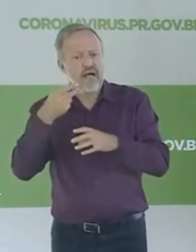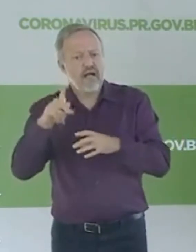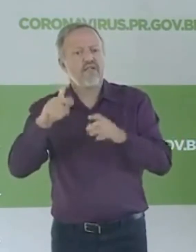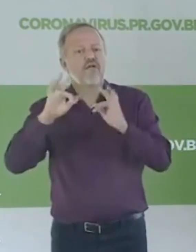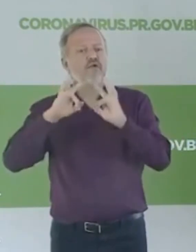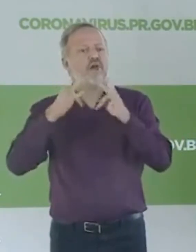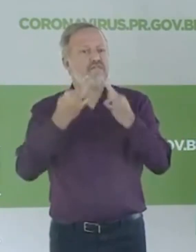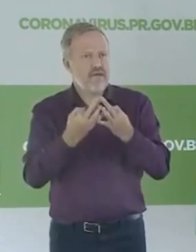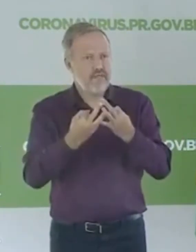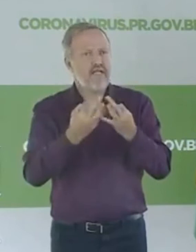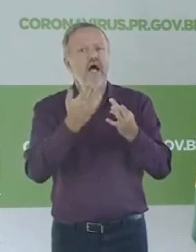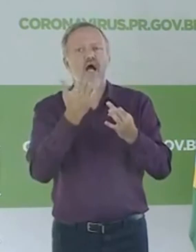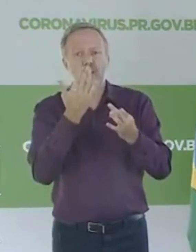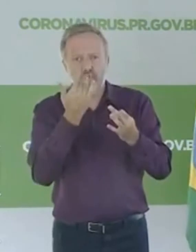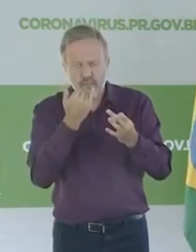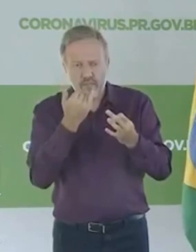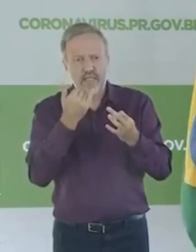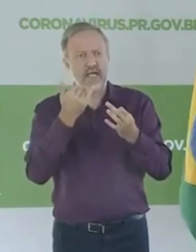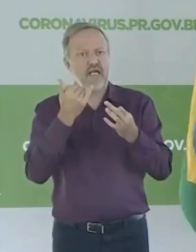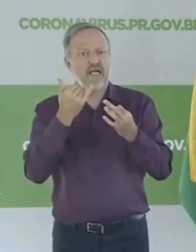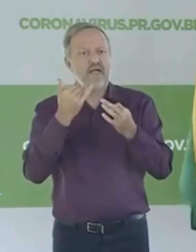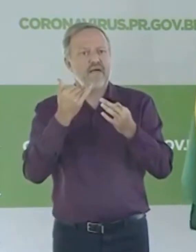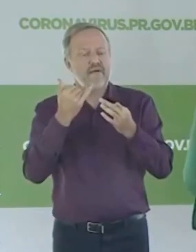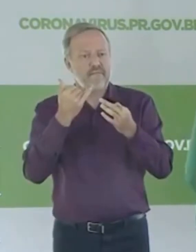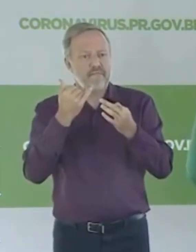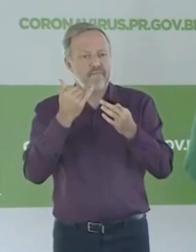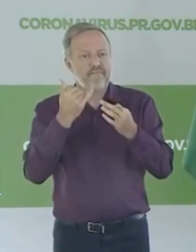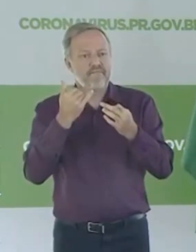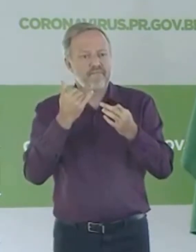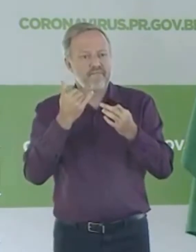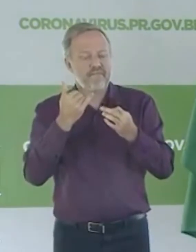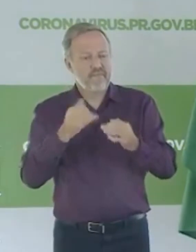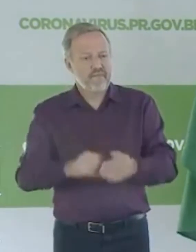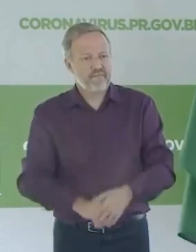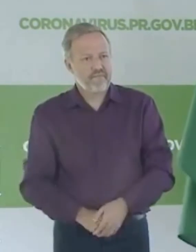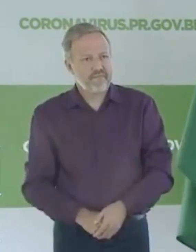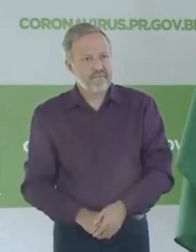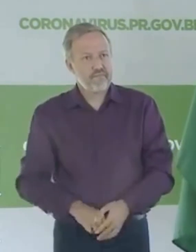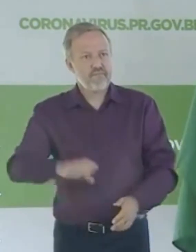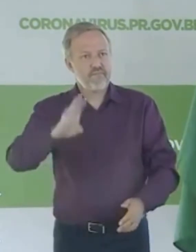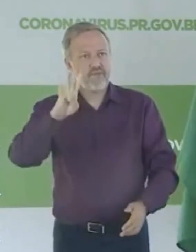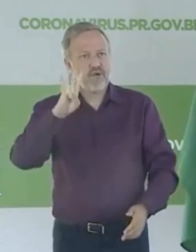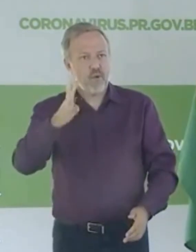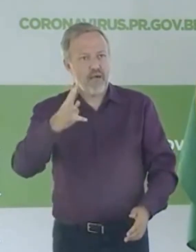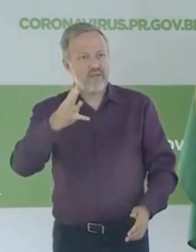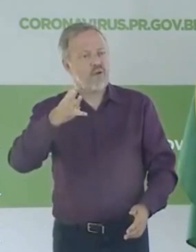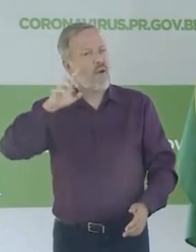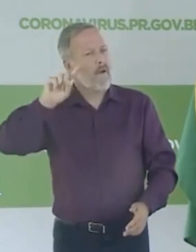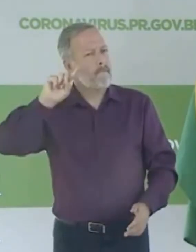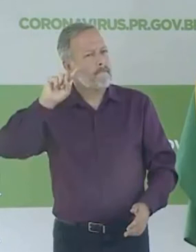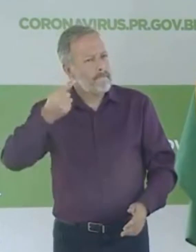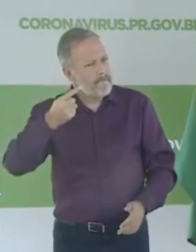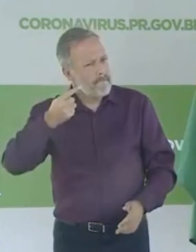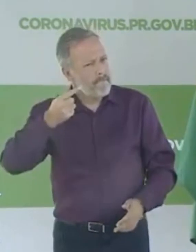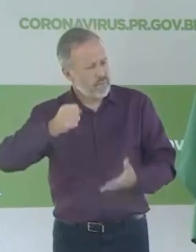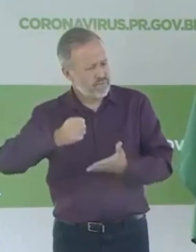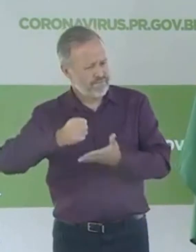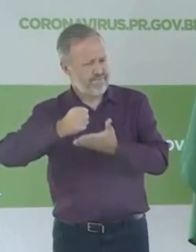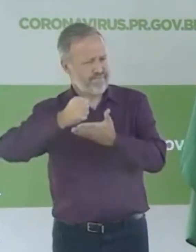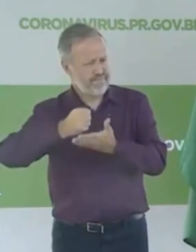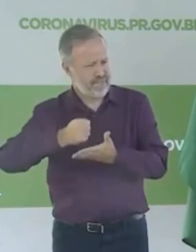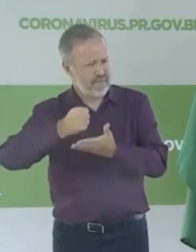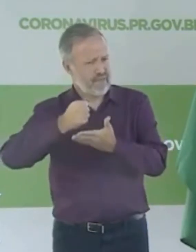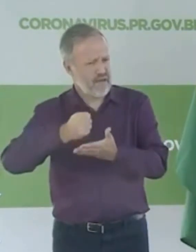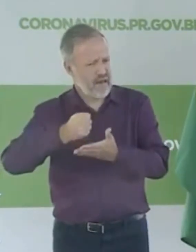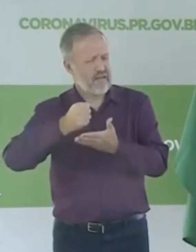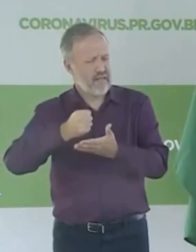na distribuição dessas merendas escolares. São 4 mil toneladas, aproximadamente, de merenda, de material que vai ser distribuído para atingir